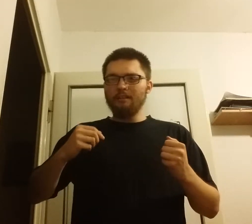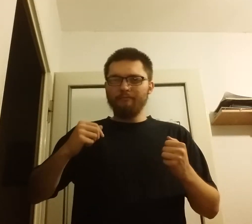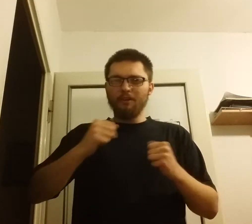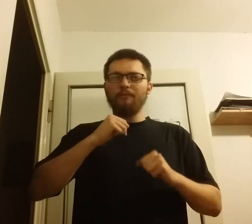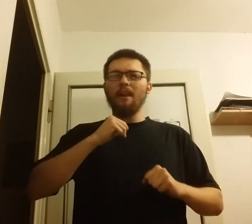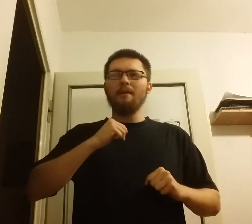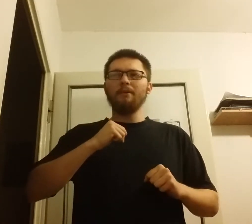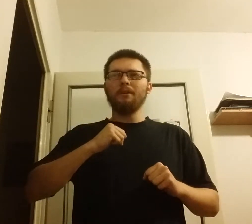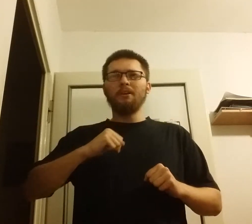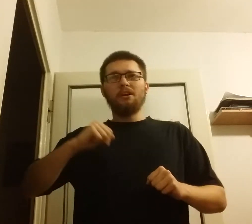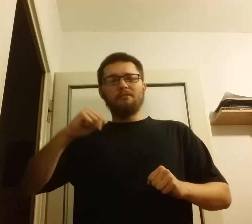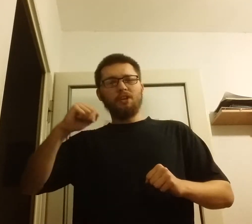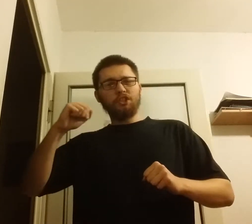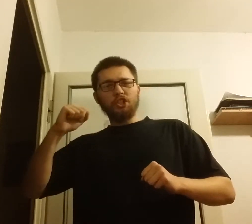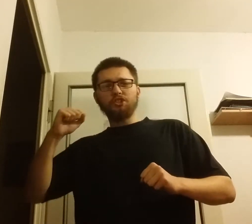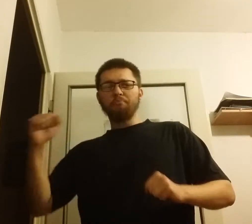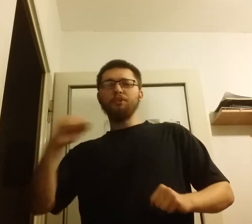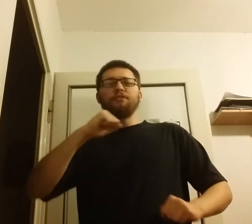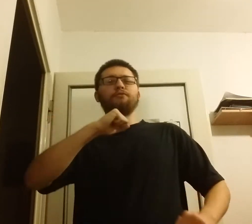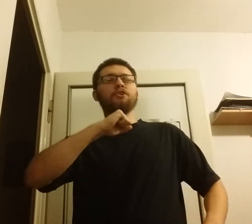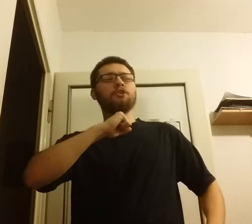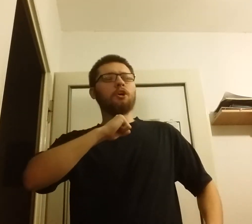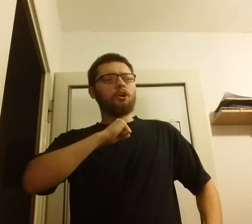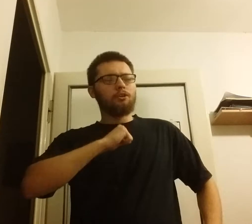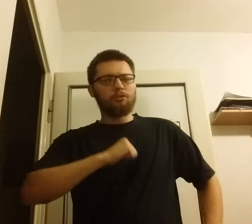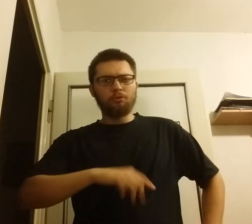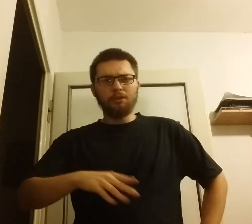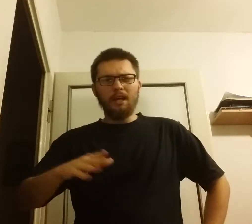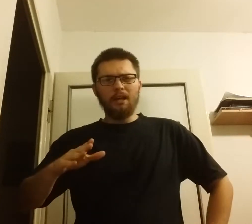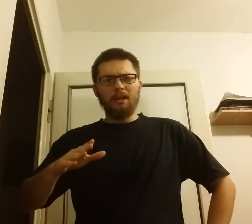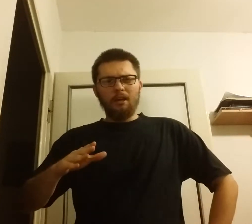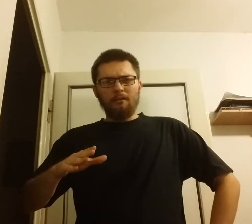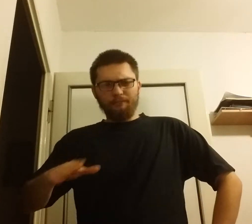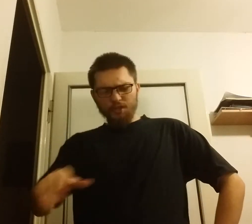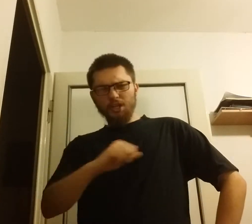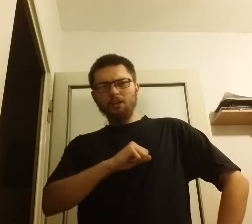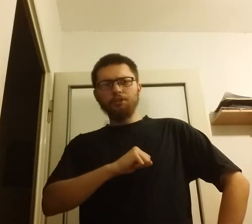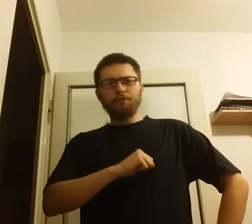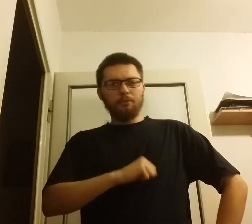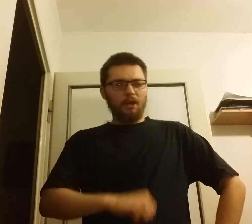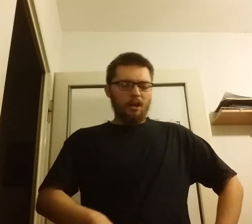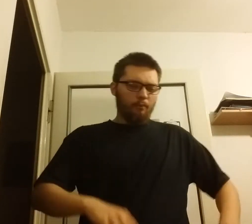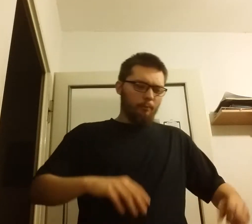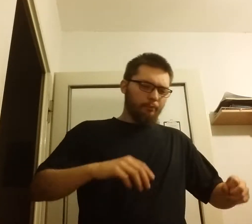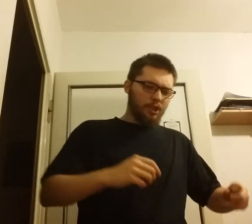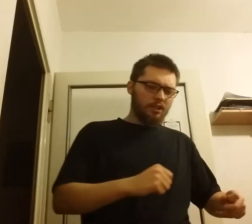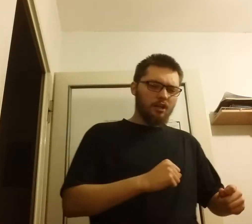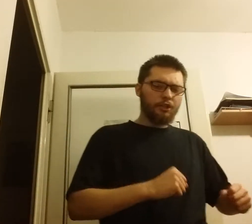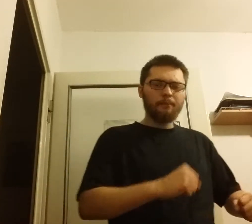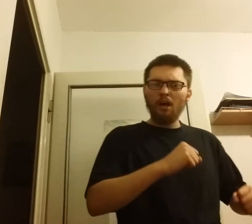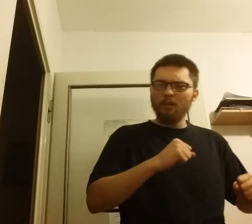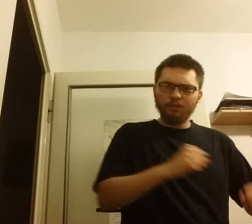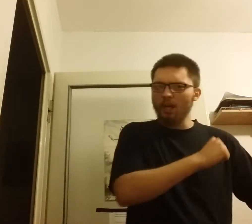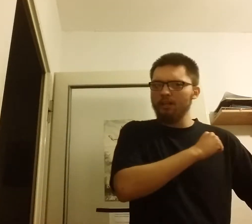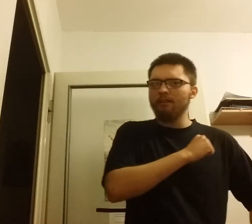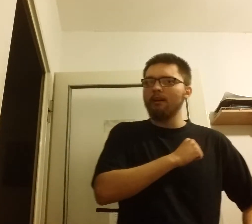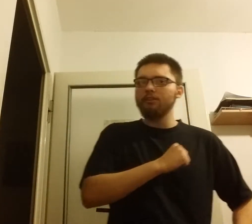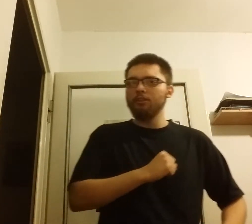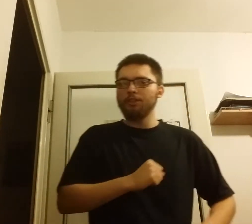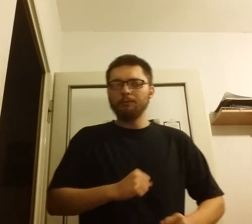wychwalamy, wiecie, te bitwy, które wygraliśmy, albo przegraliśmy, ale dzielnie walczyliśmy.